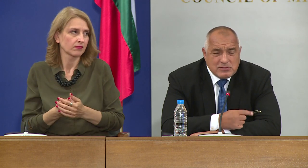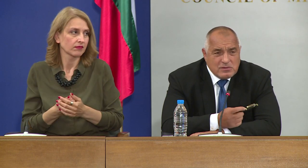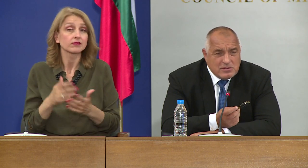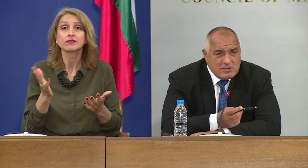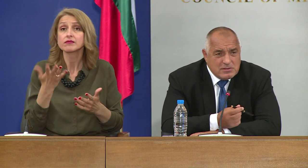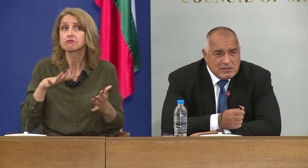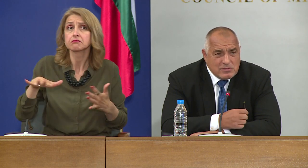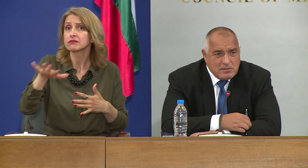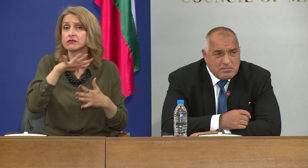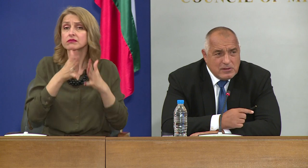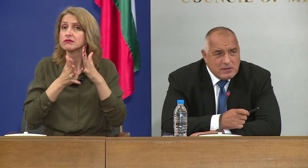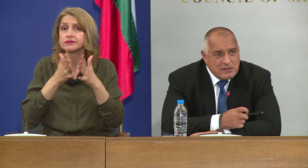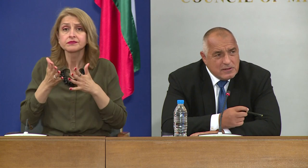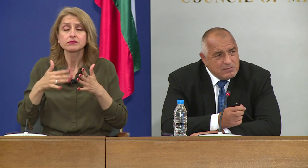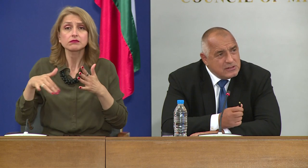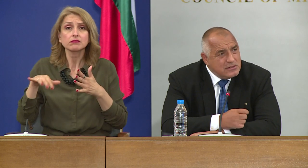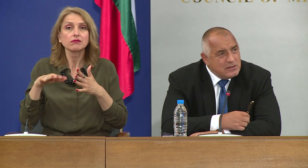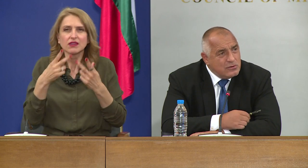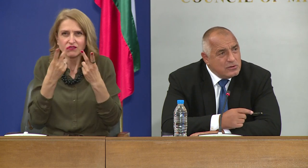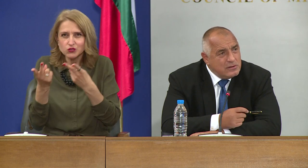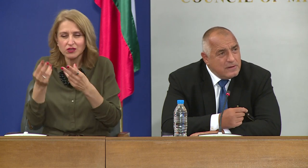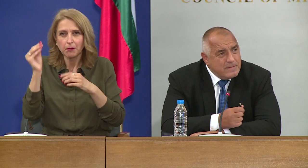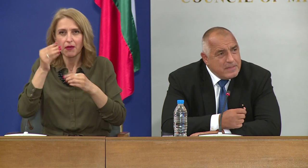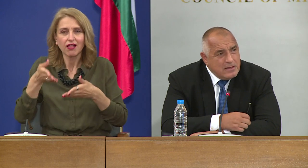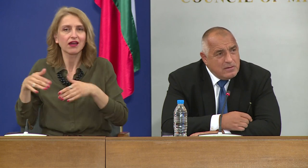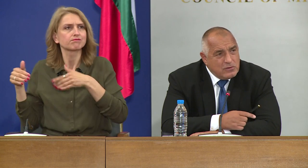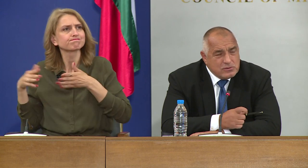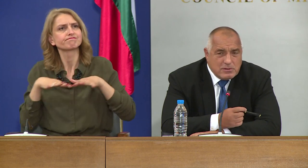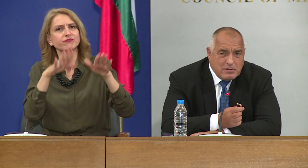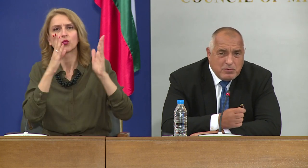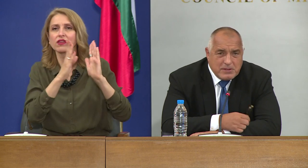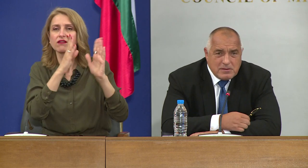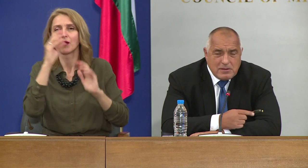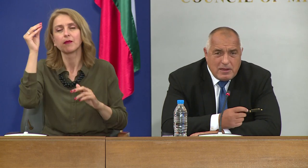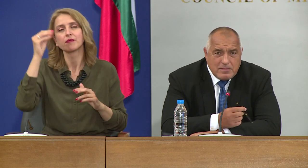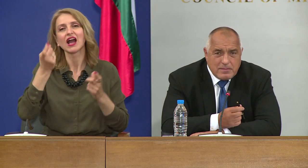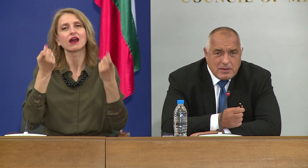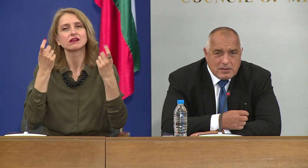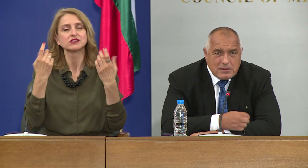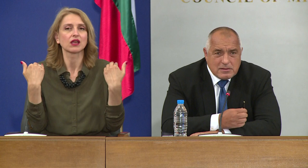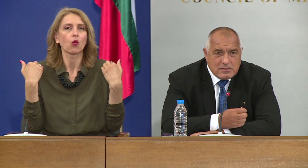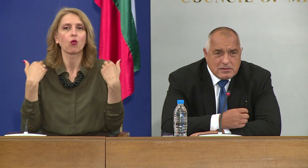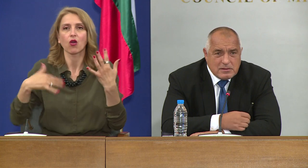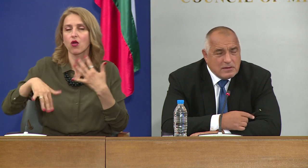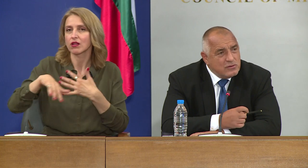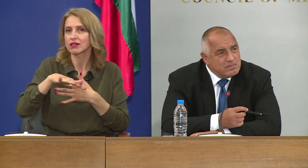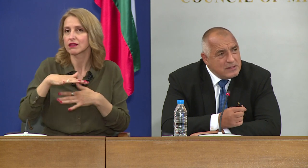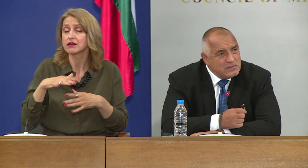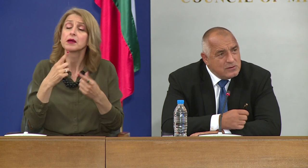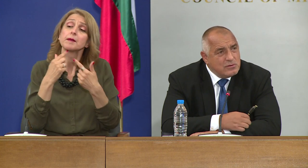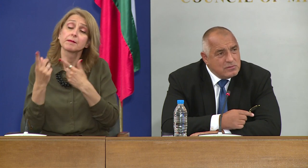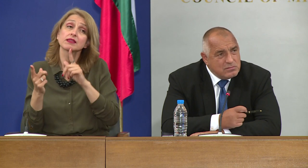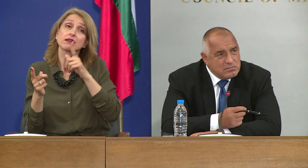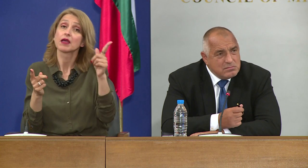вече масово се изнесоха във българите към гръцките курорти и можете да ги попитате и там. Как и какво